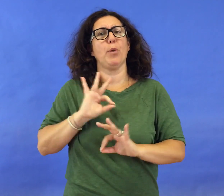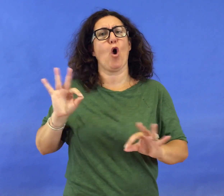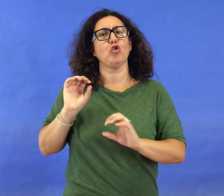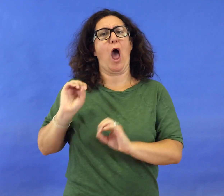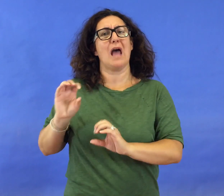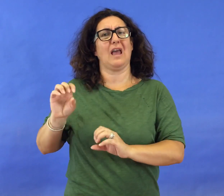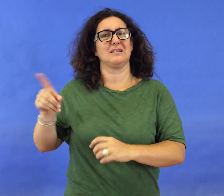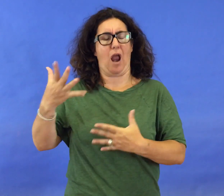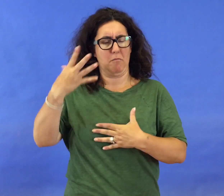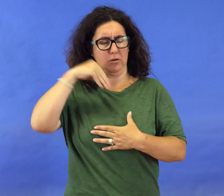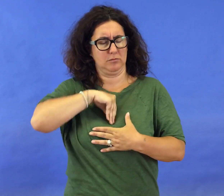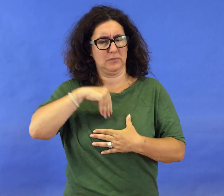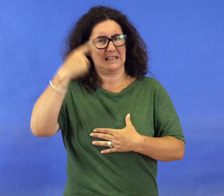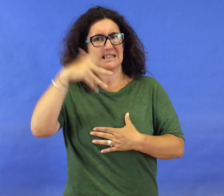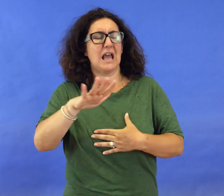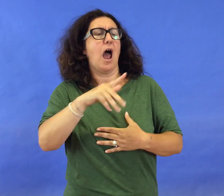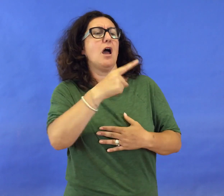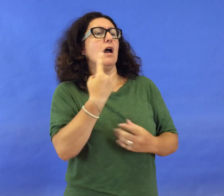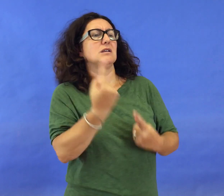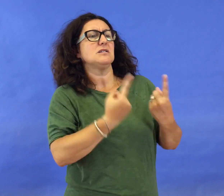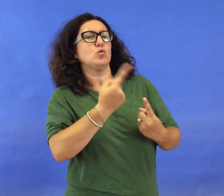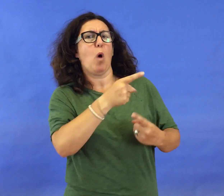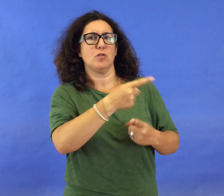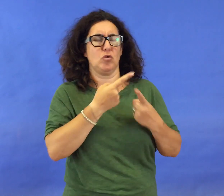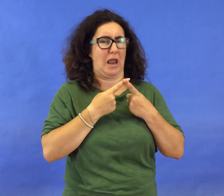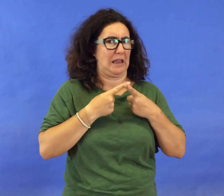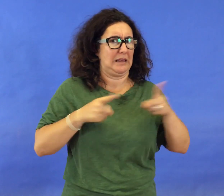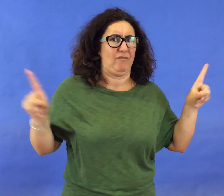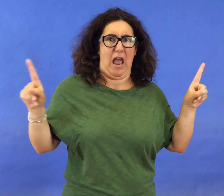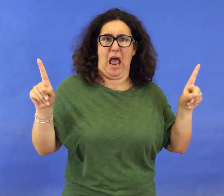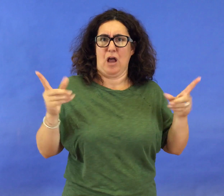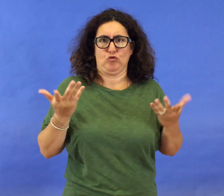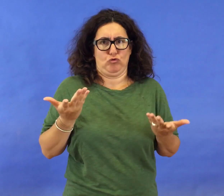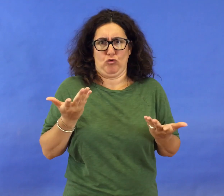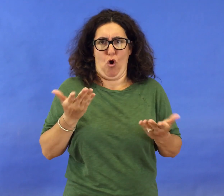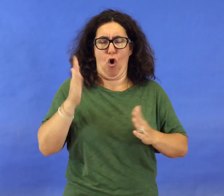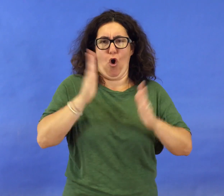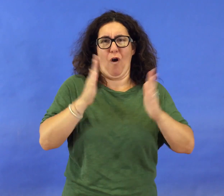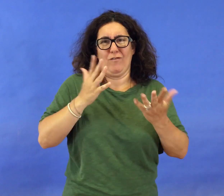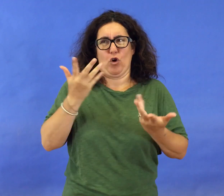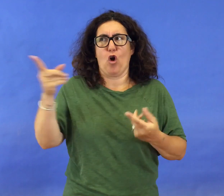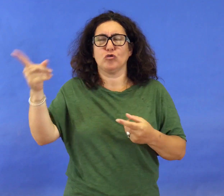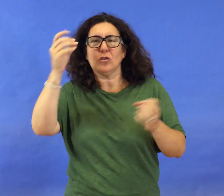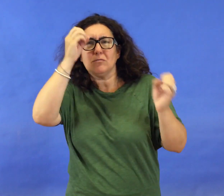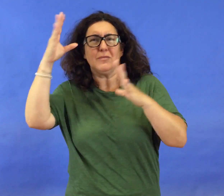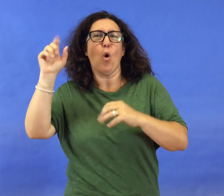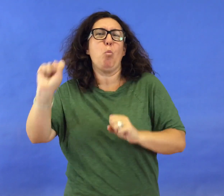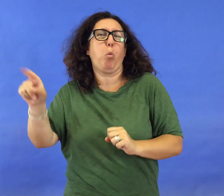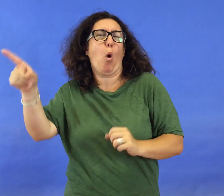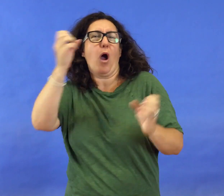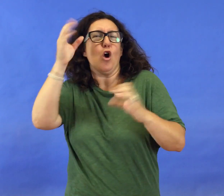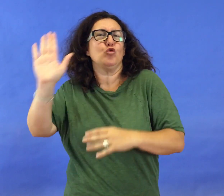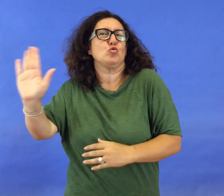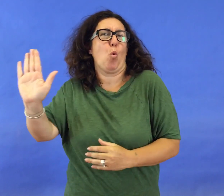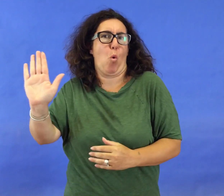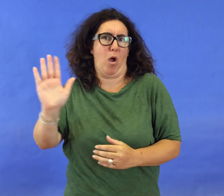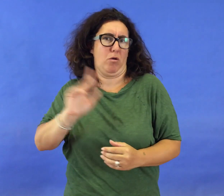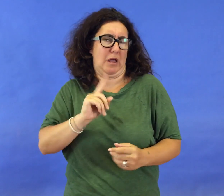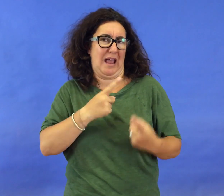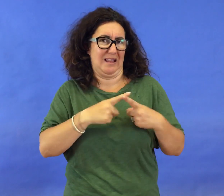che quella è una situazione che è completamente diversa da quella che aveva immaginato. Come ricorda il messaggero,